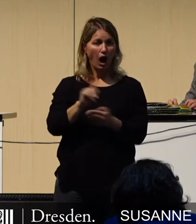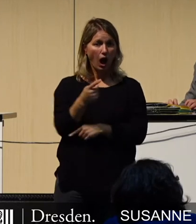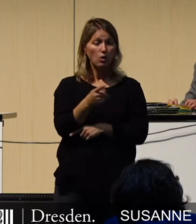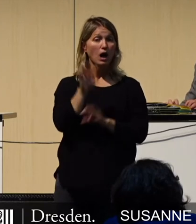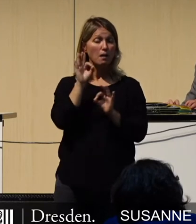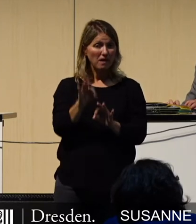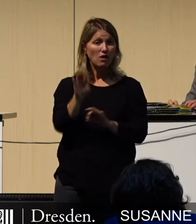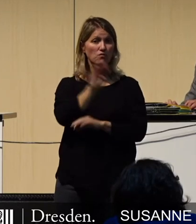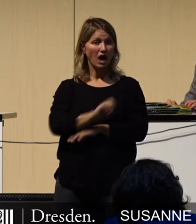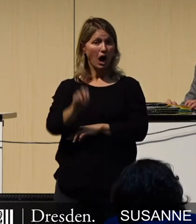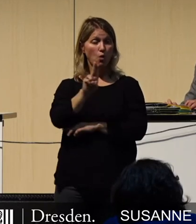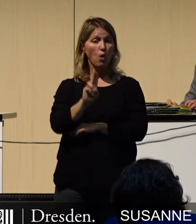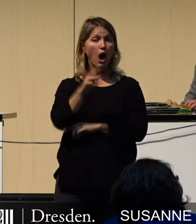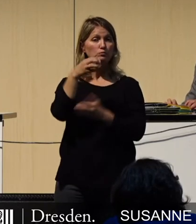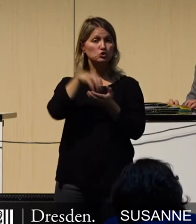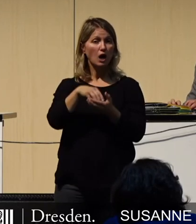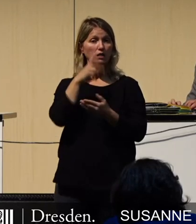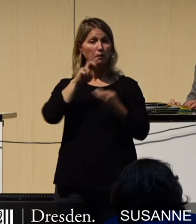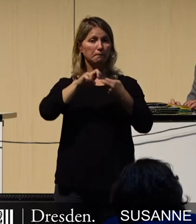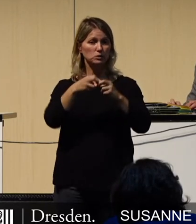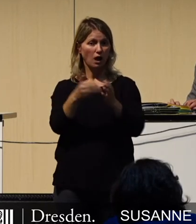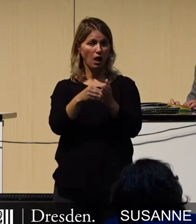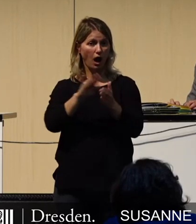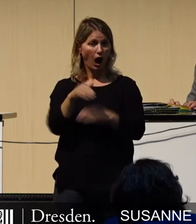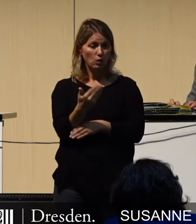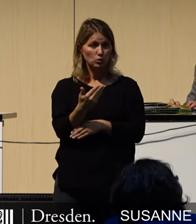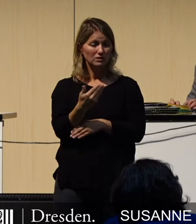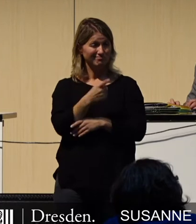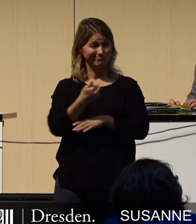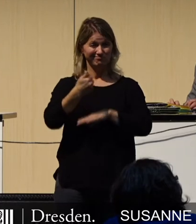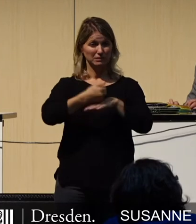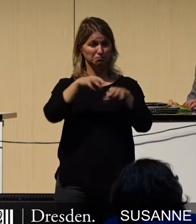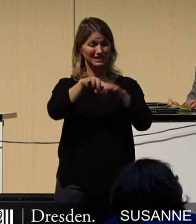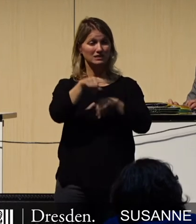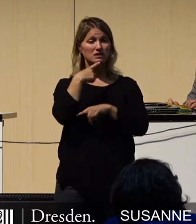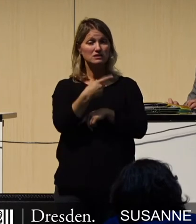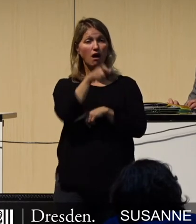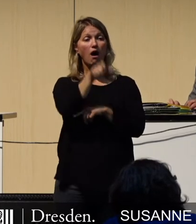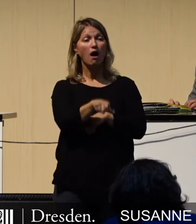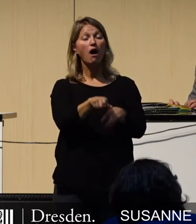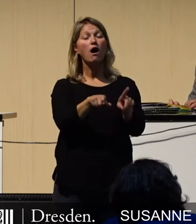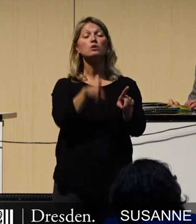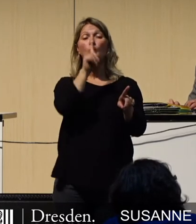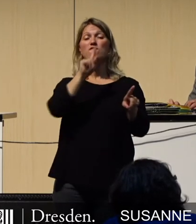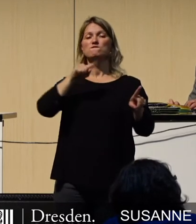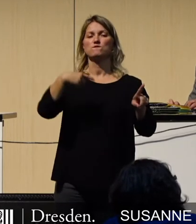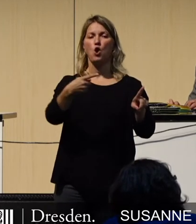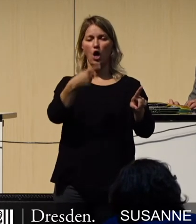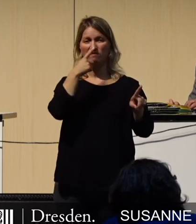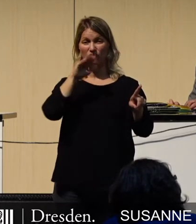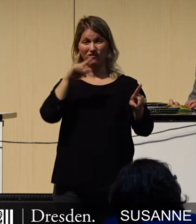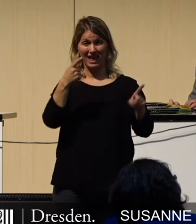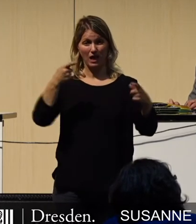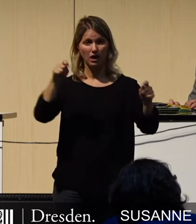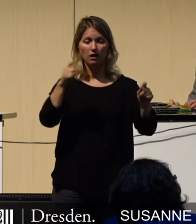Hauptstadt der EU, Brüssel, dazu. Die Ministerin Céline Fremont fordert einen vorläufigen Stopp von 5G und sie